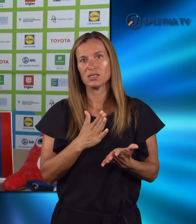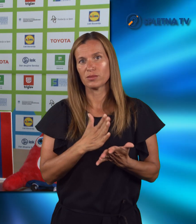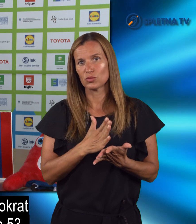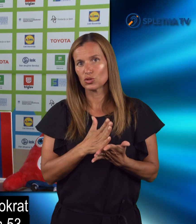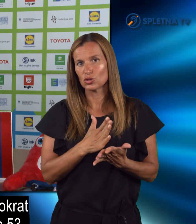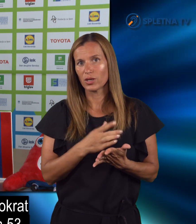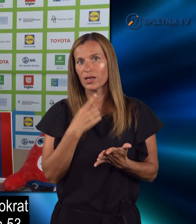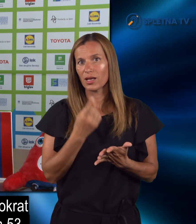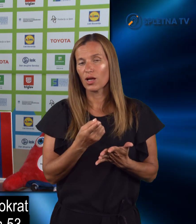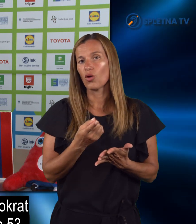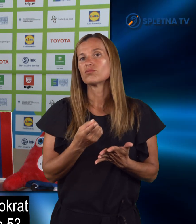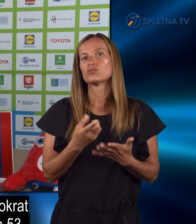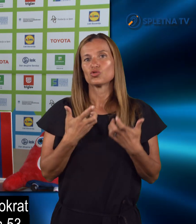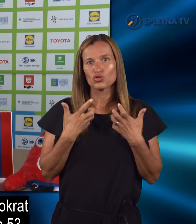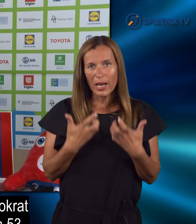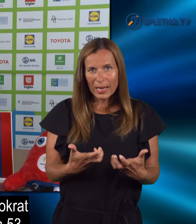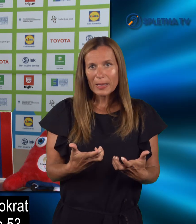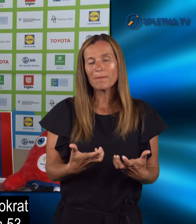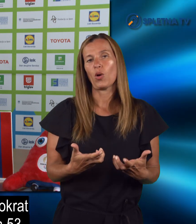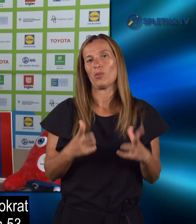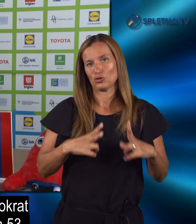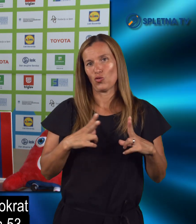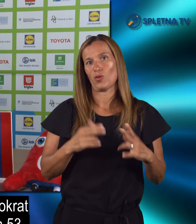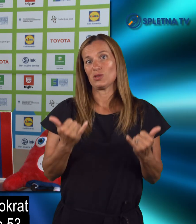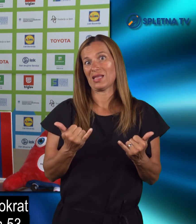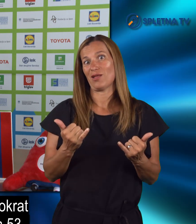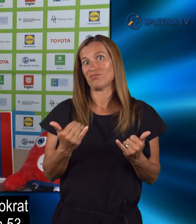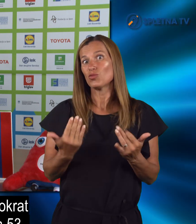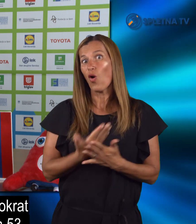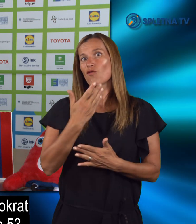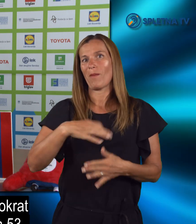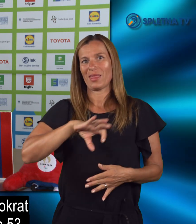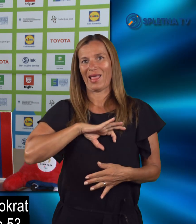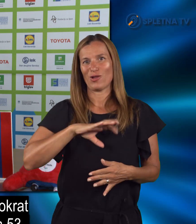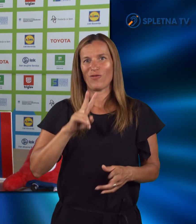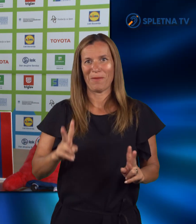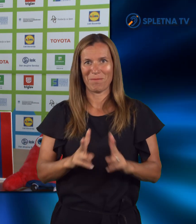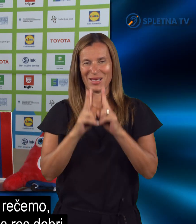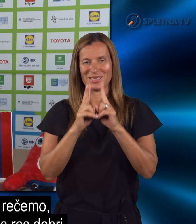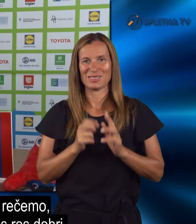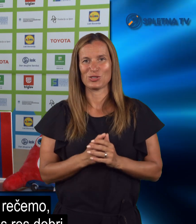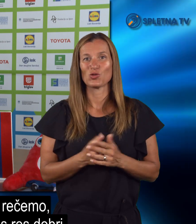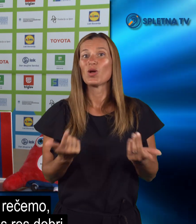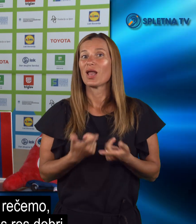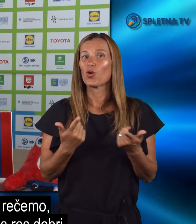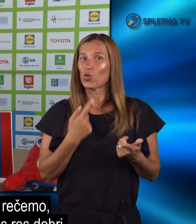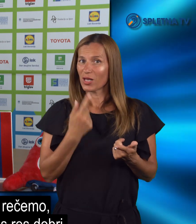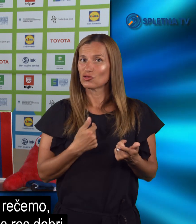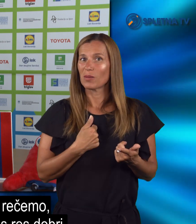Kot sem že omenil, ciljamo na 53, to tokrat v Parizu. Tako da